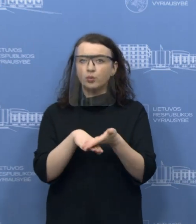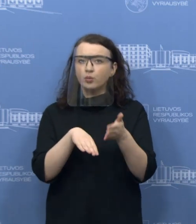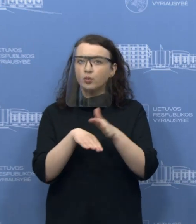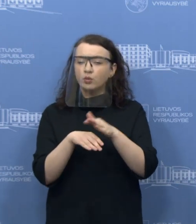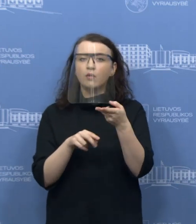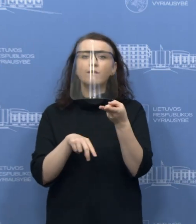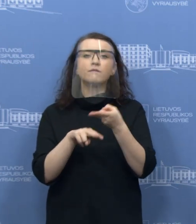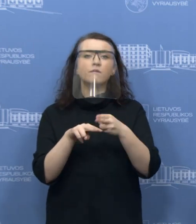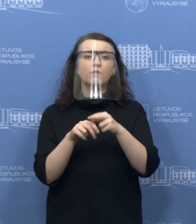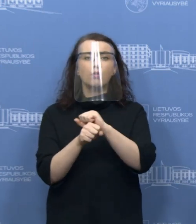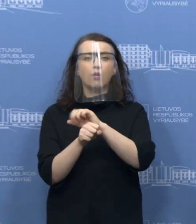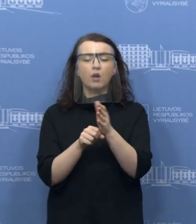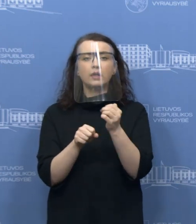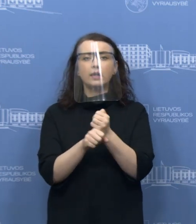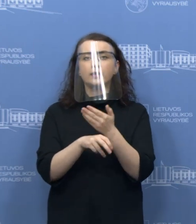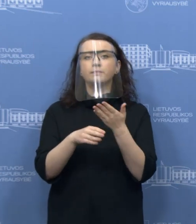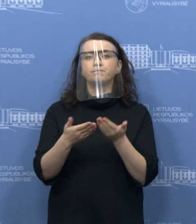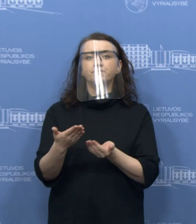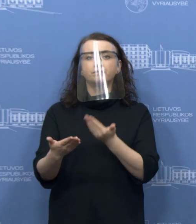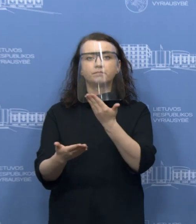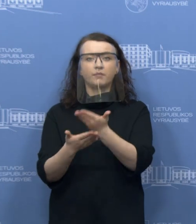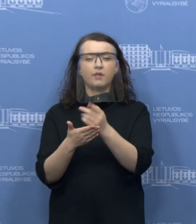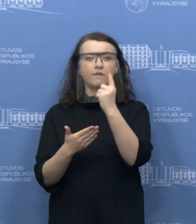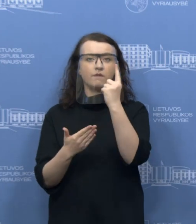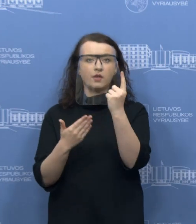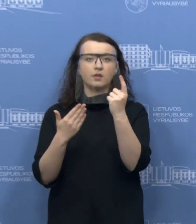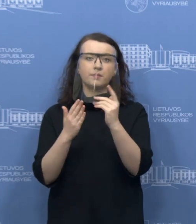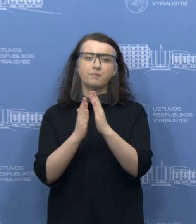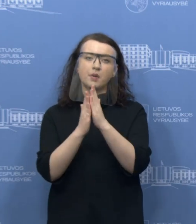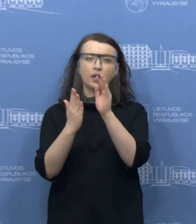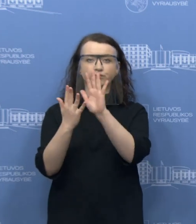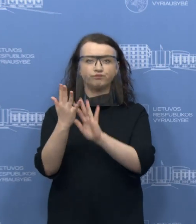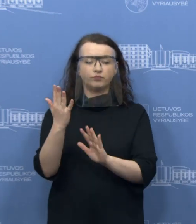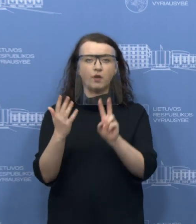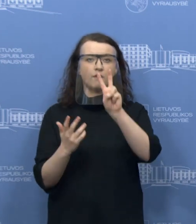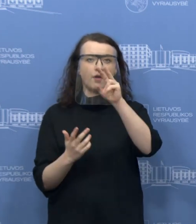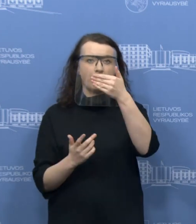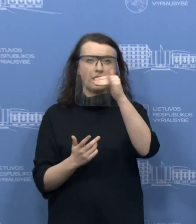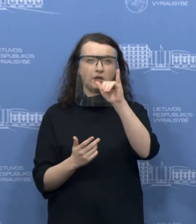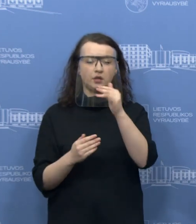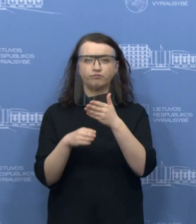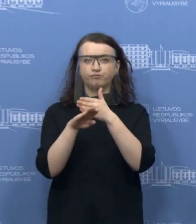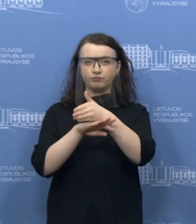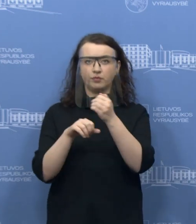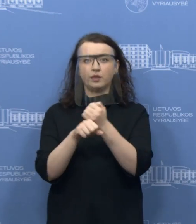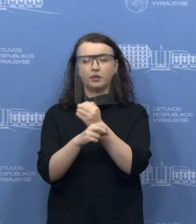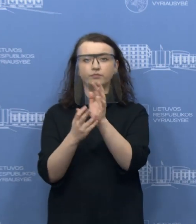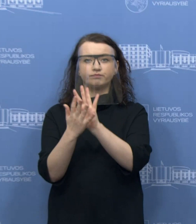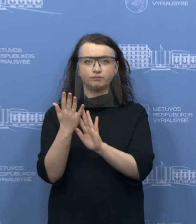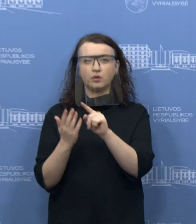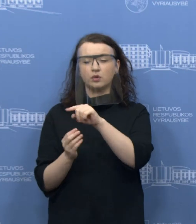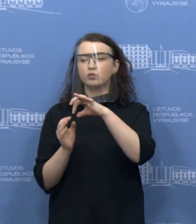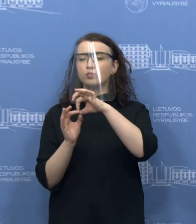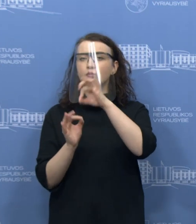tai reikia pateikti vieną su paprastintos formos prašymo mokesčių inspekcijai. Apie tai detaliau